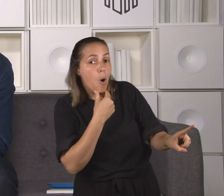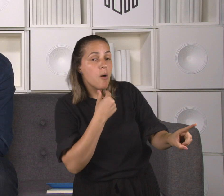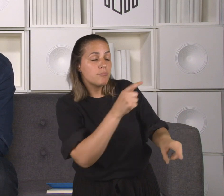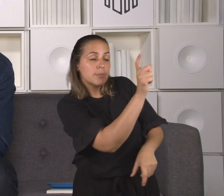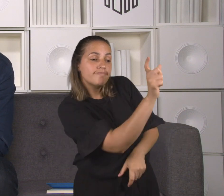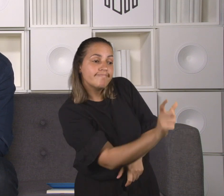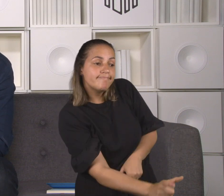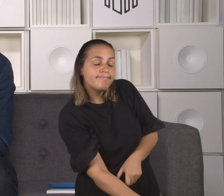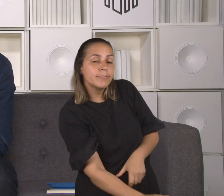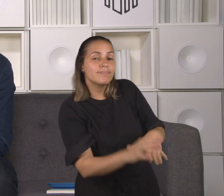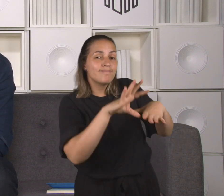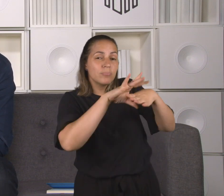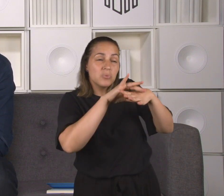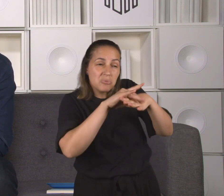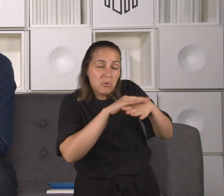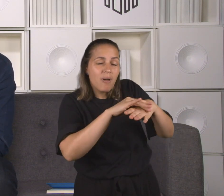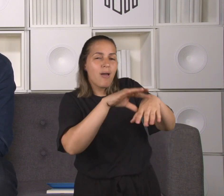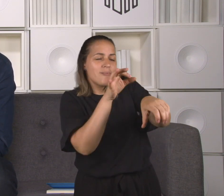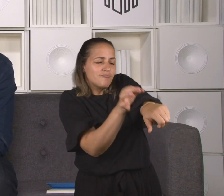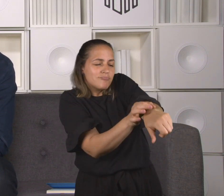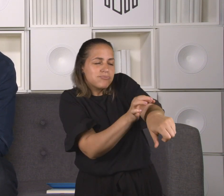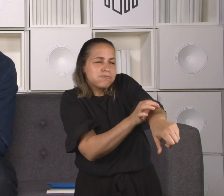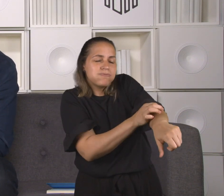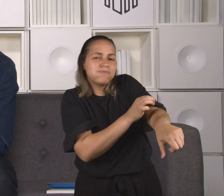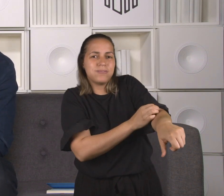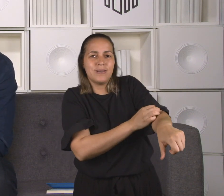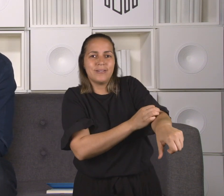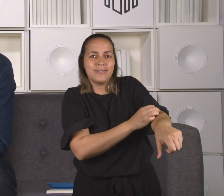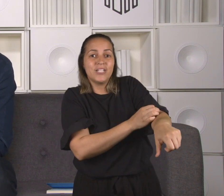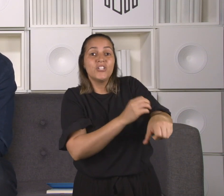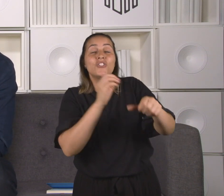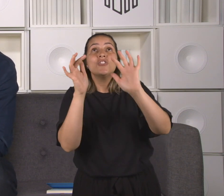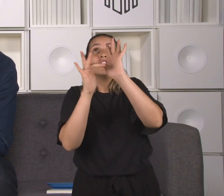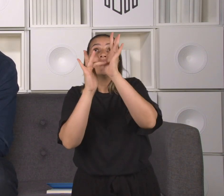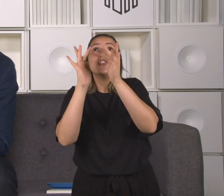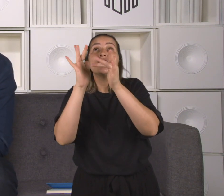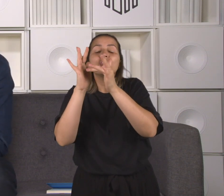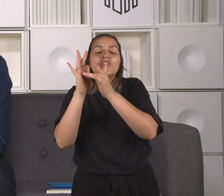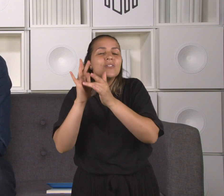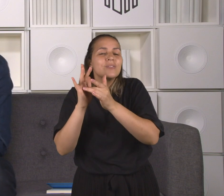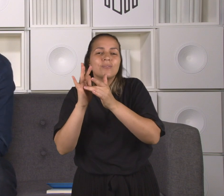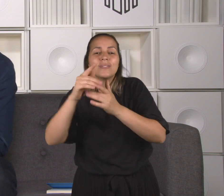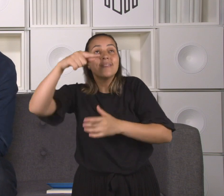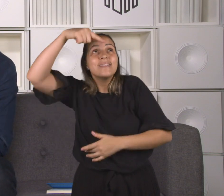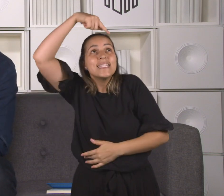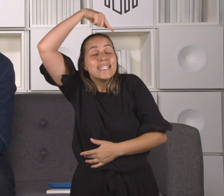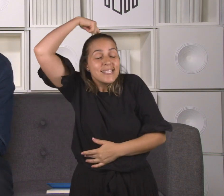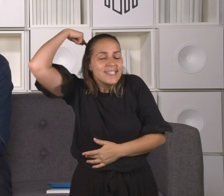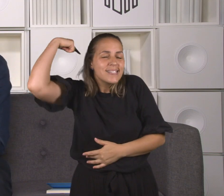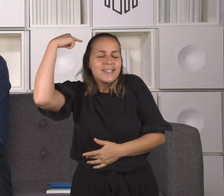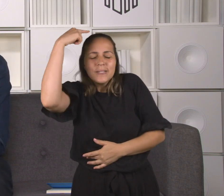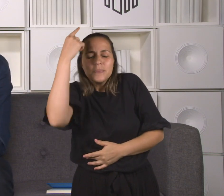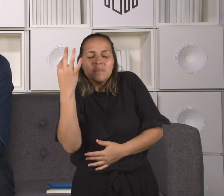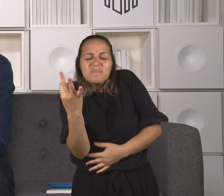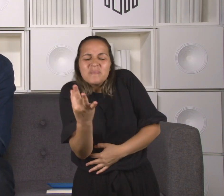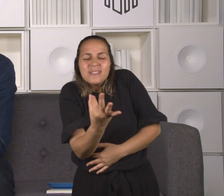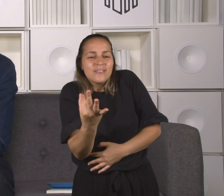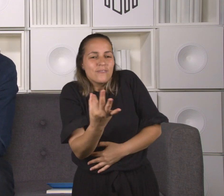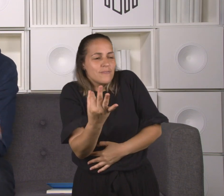o que está em trevas é iluminado, o que está quebrado é restaurado, o que está perdido é achado, o que está